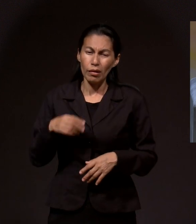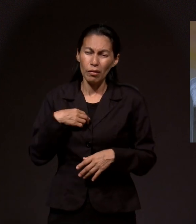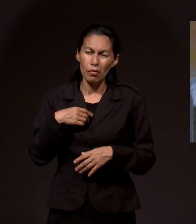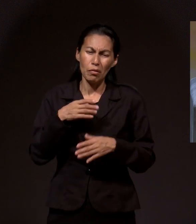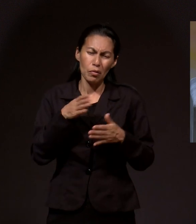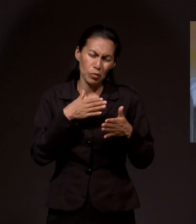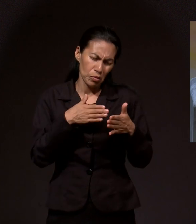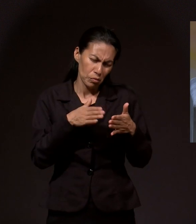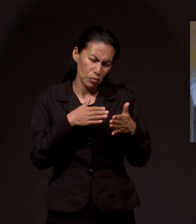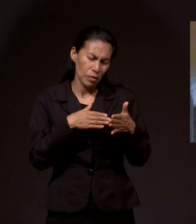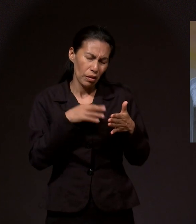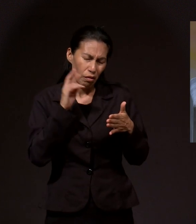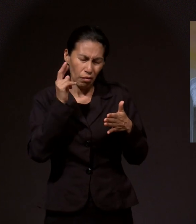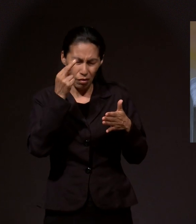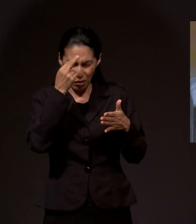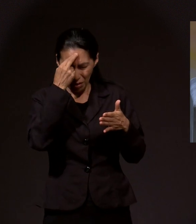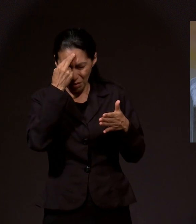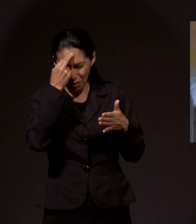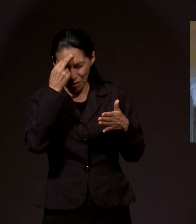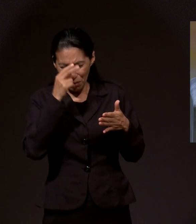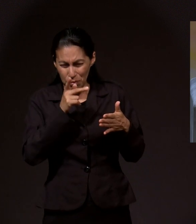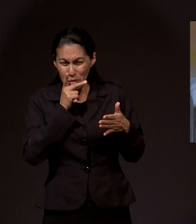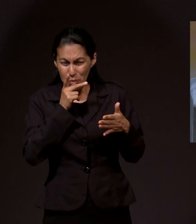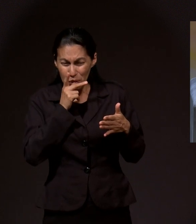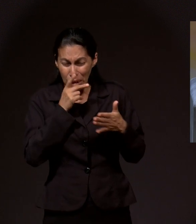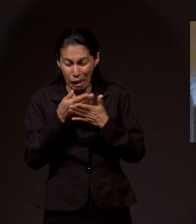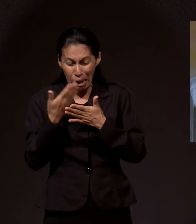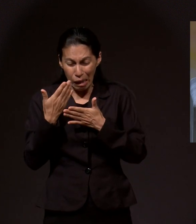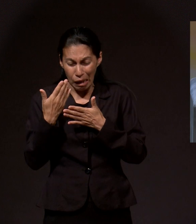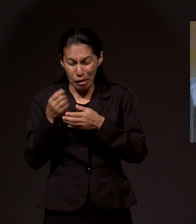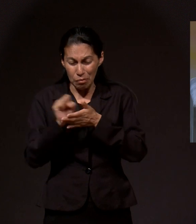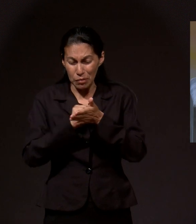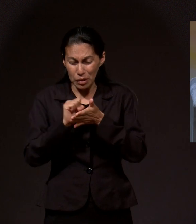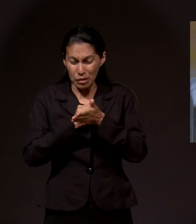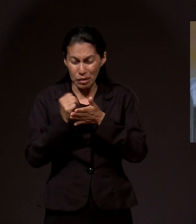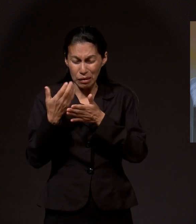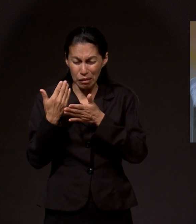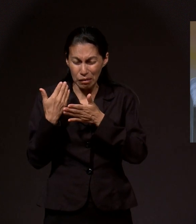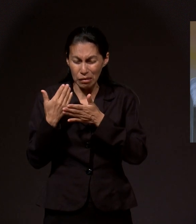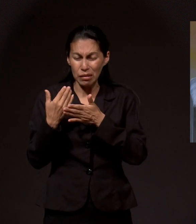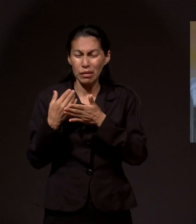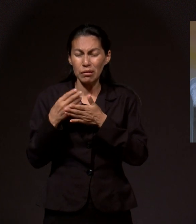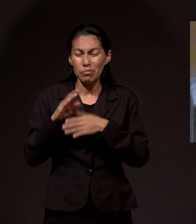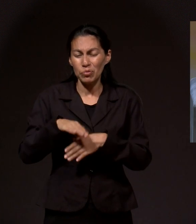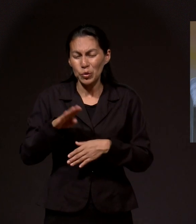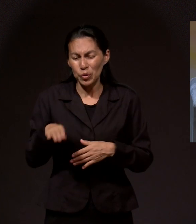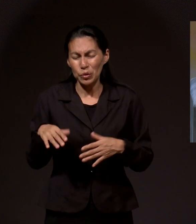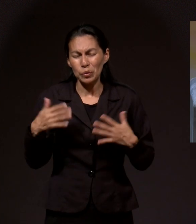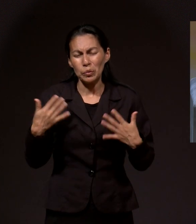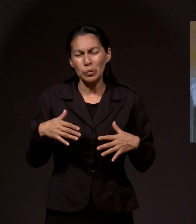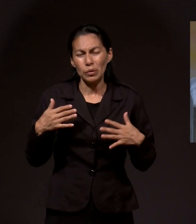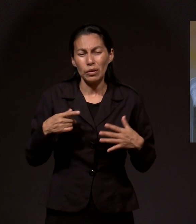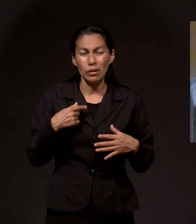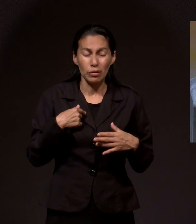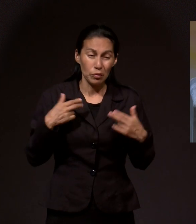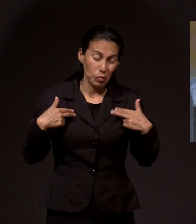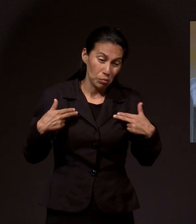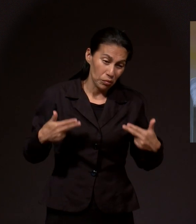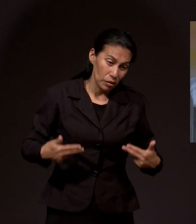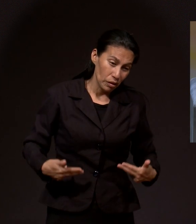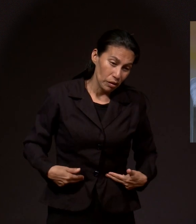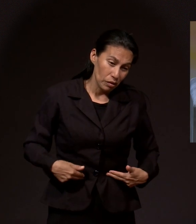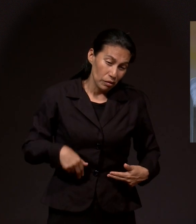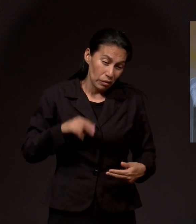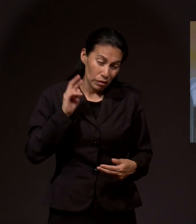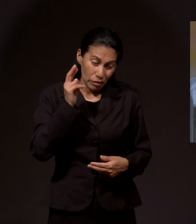meses. Seguro. Y entonces, pues empecé a recordar. Y pues soy